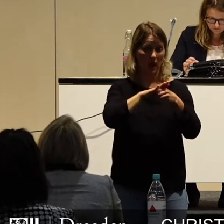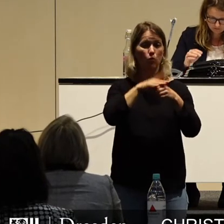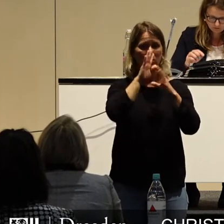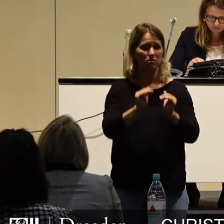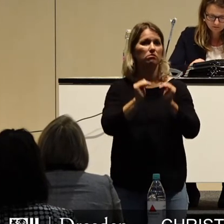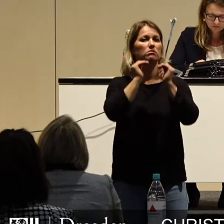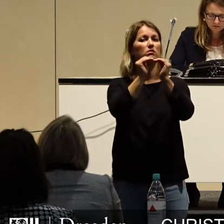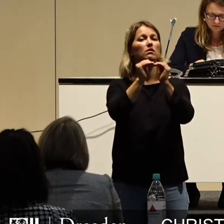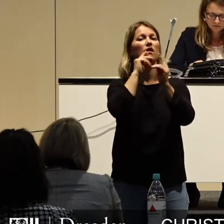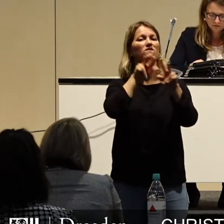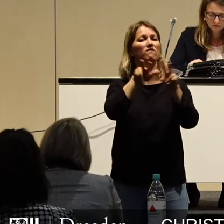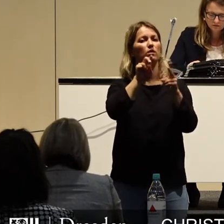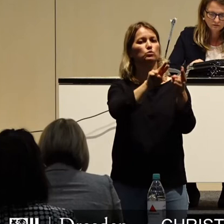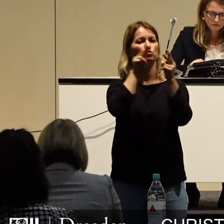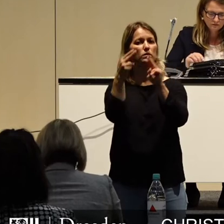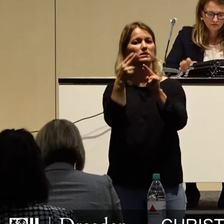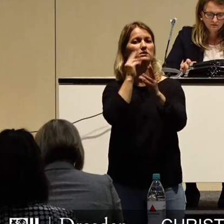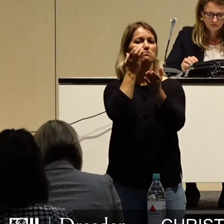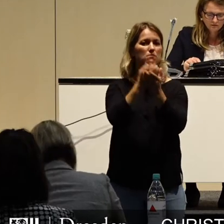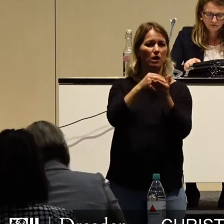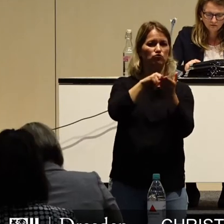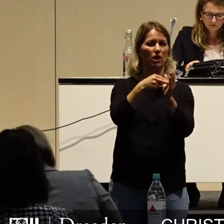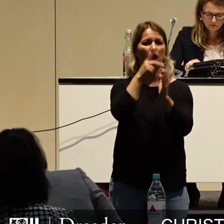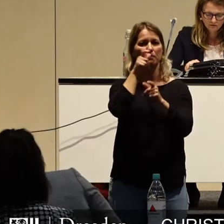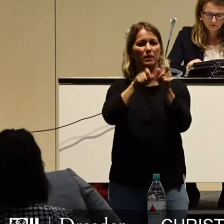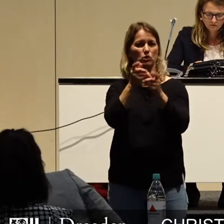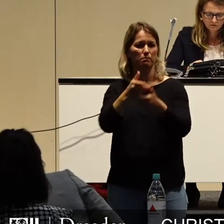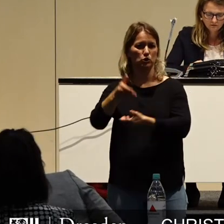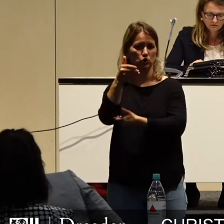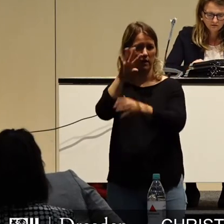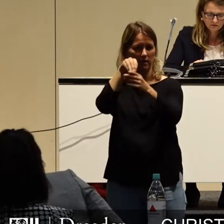Verwaltungsumsetzung in Form von Planstellen und Personalbudgets innerhalb der Verwaltung.